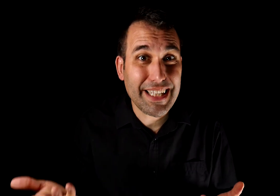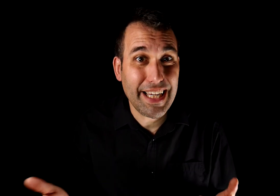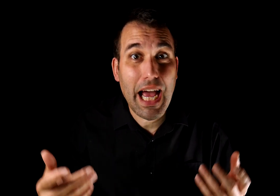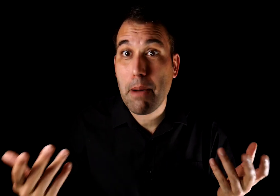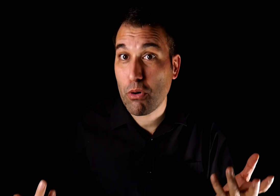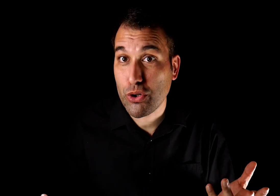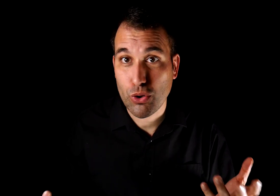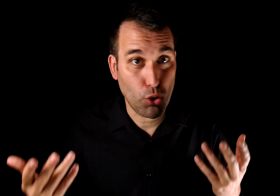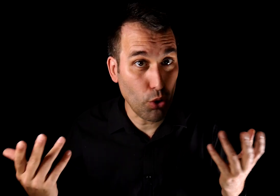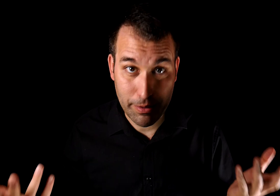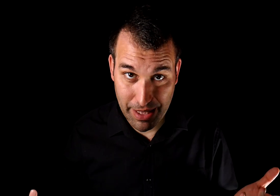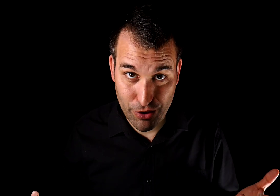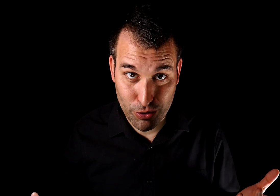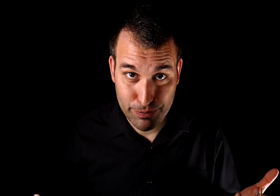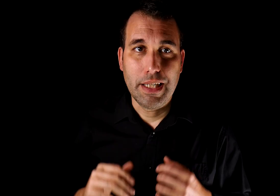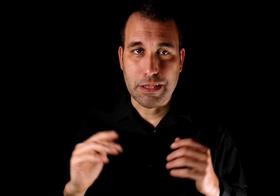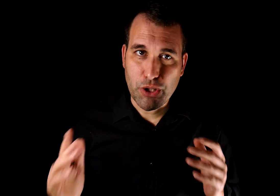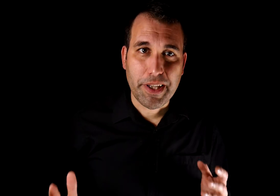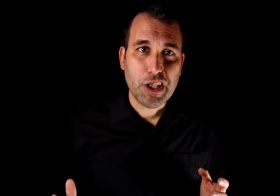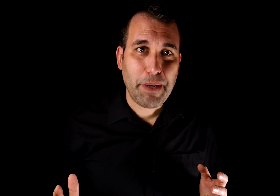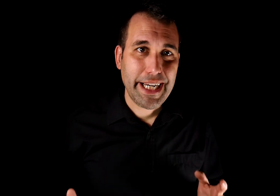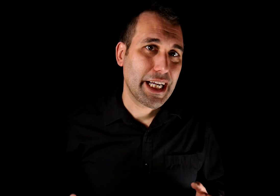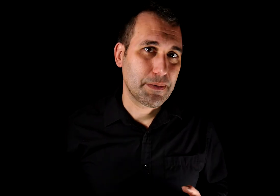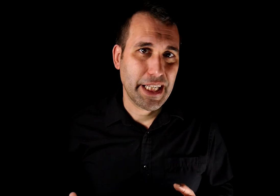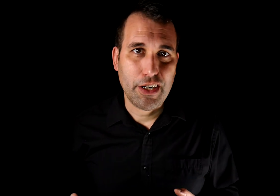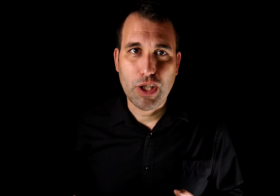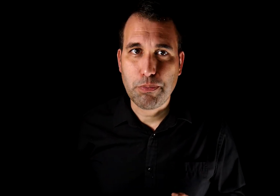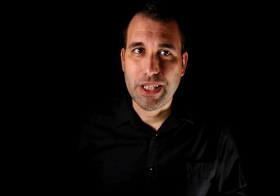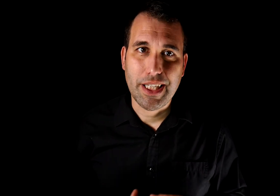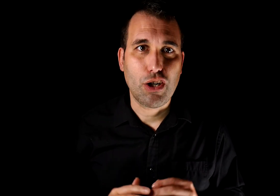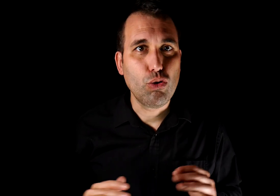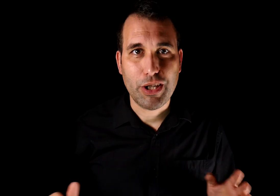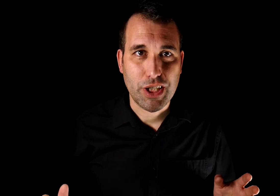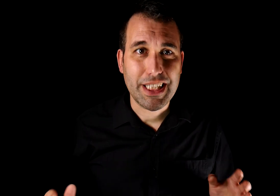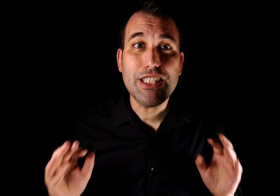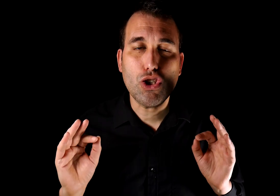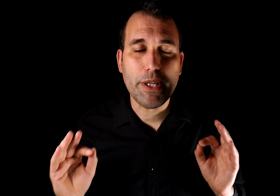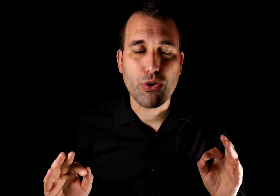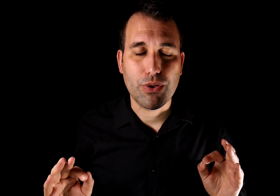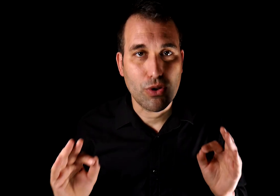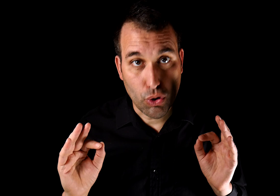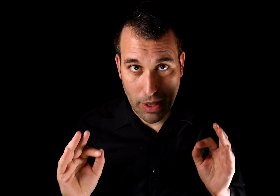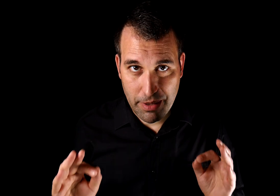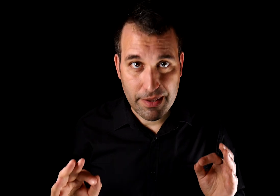traer apoyo o admiración. Las motivaciones para negar las banderas rojas pueden ser numerosas, y sobre todo, totalmente